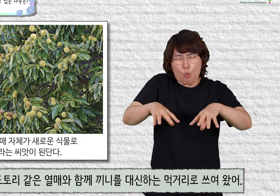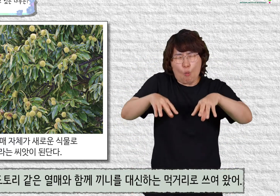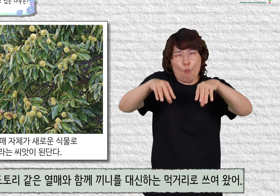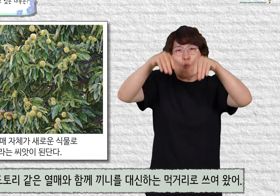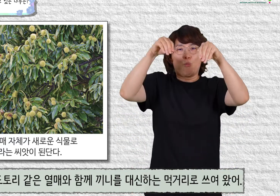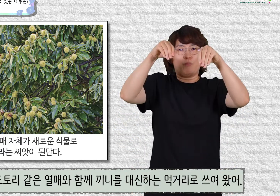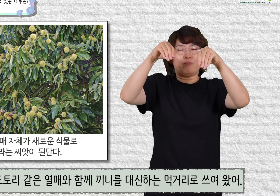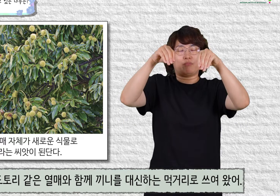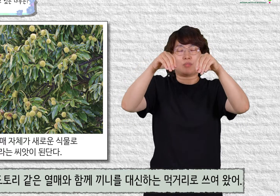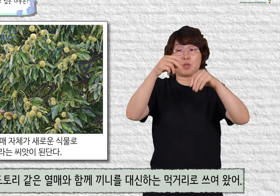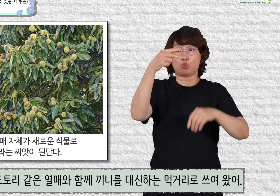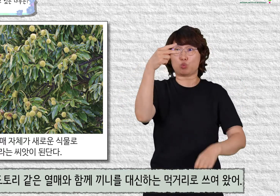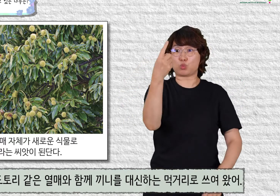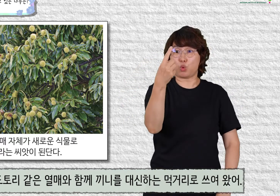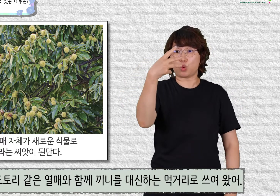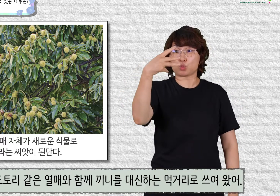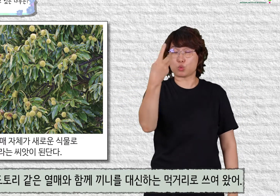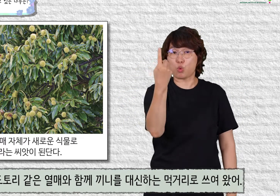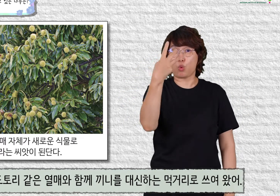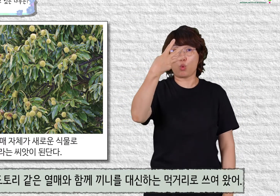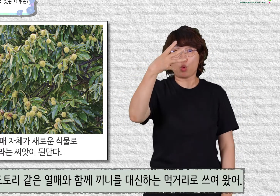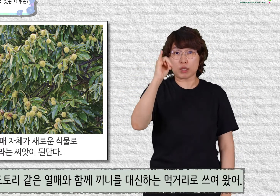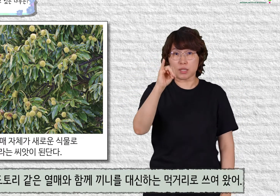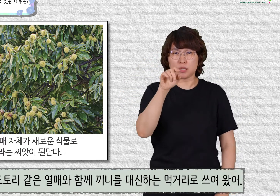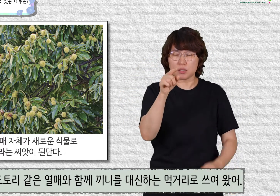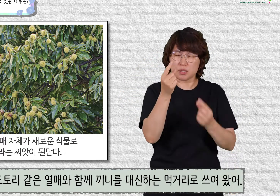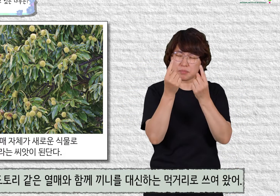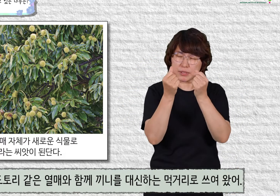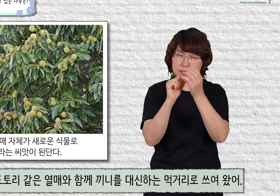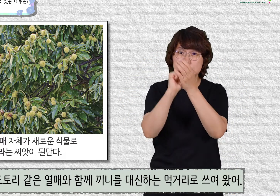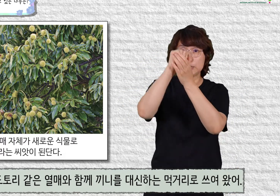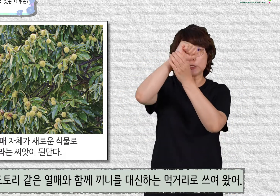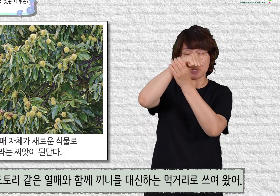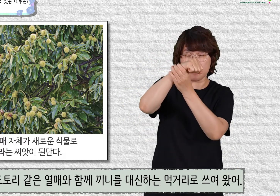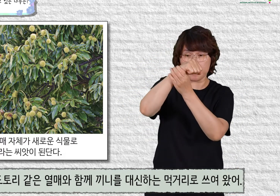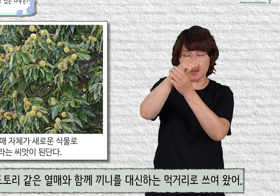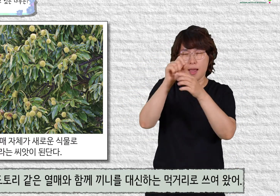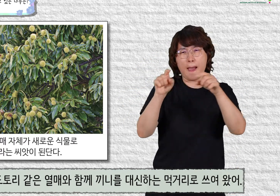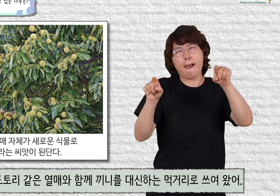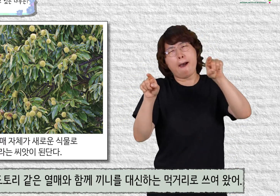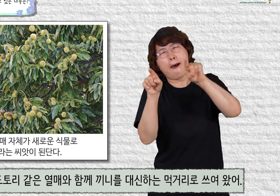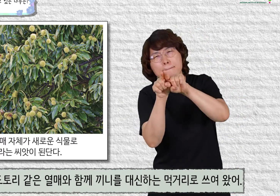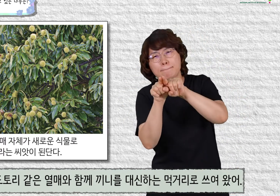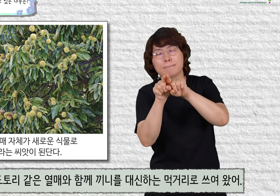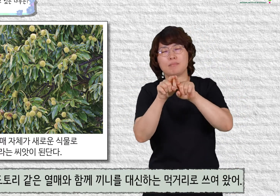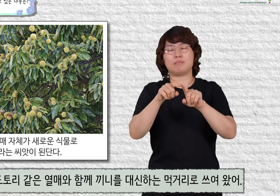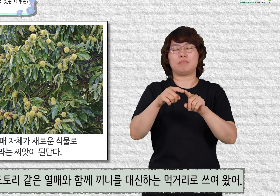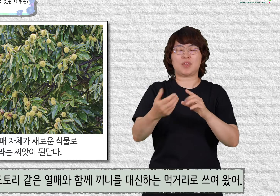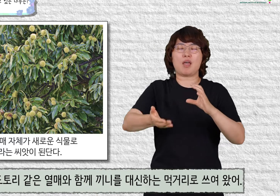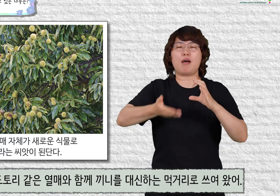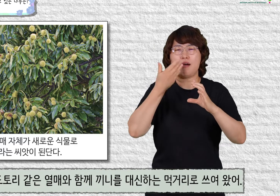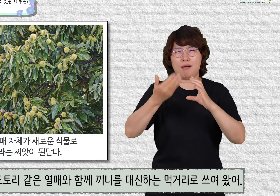흉년에는 도토리 같은 열매와 함께 끼니를 대신하는 먹거리로 쓰여 왔어.